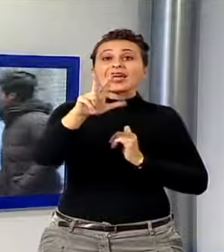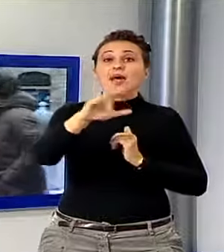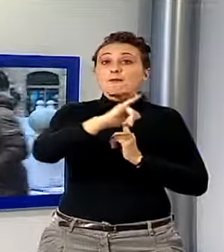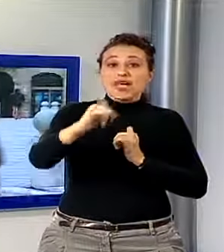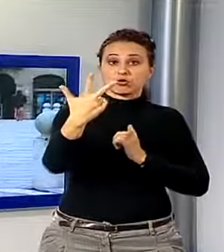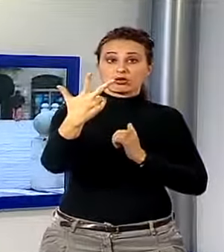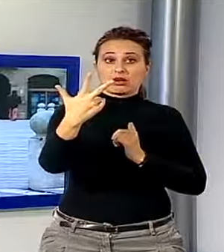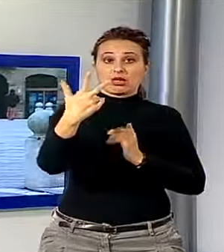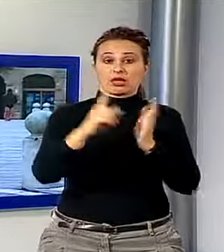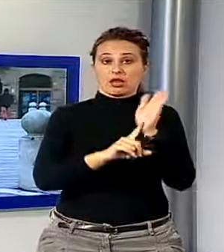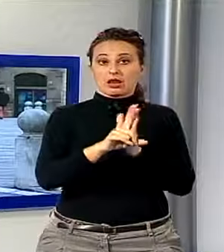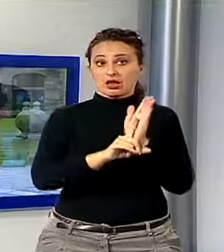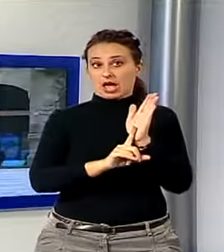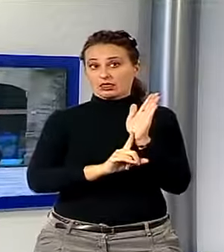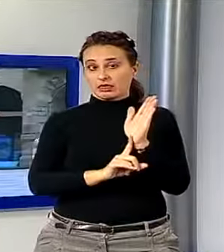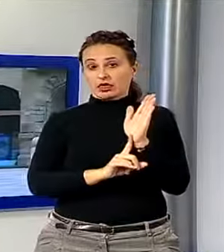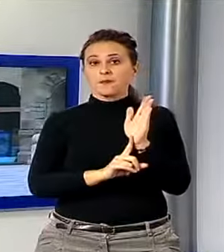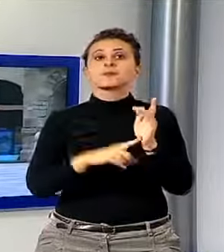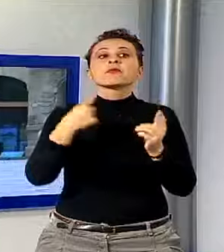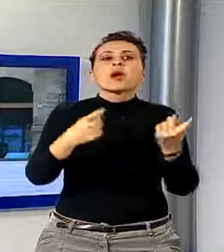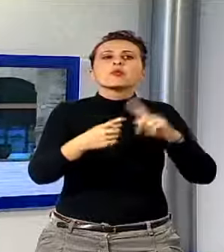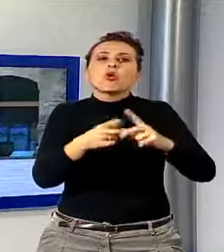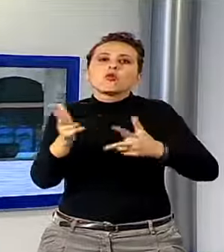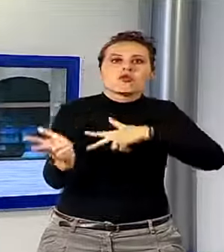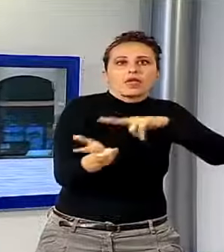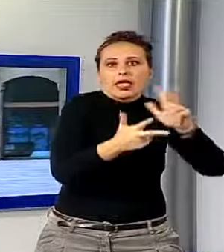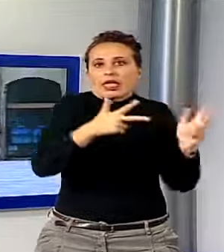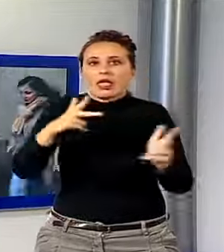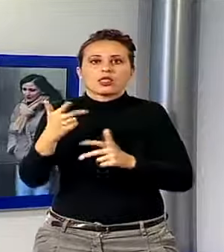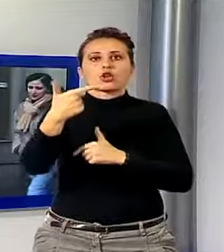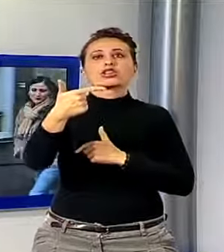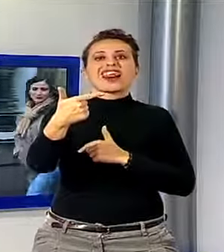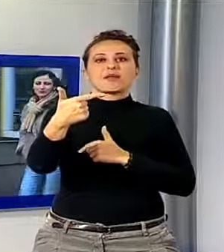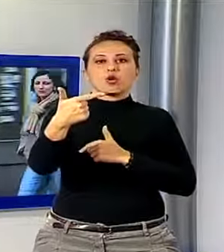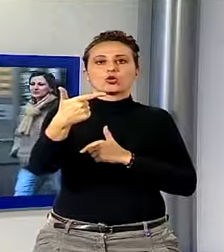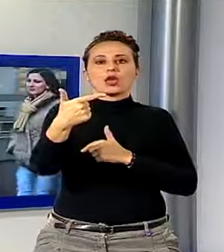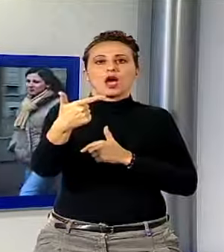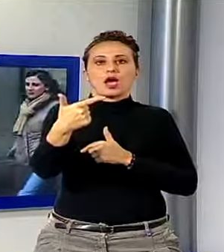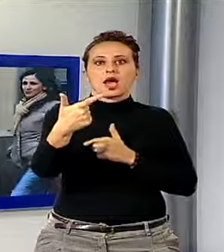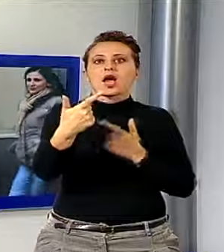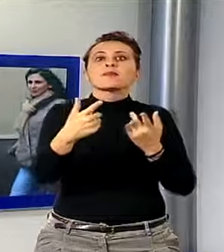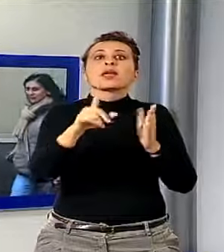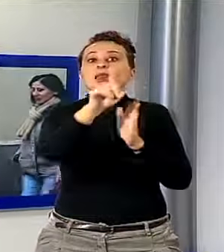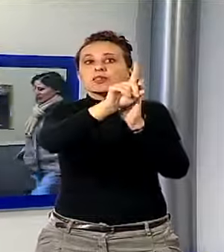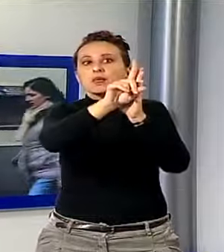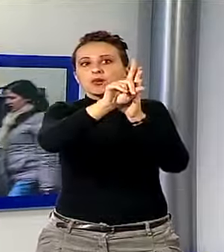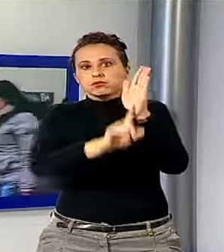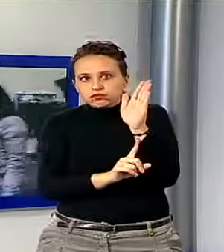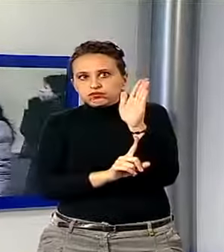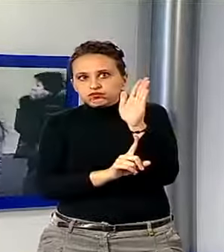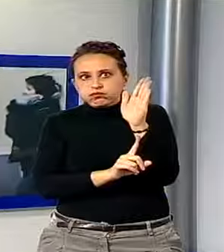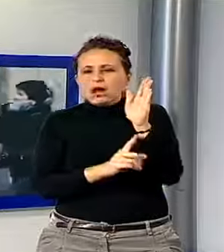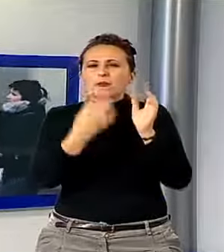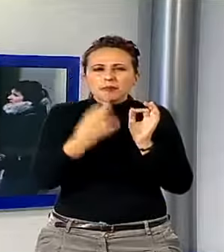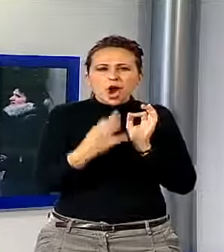perturbato che si accompagna inoltre al vento di tramontana e a un tracollo delle temperature su valori da pieno inverno,